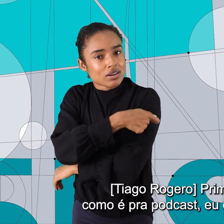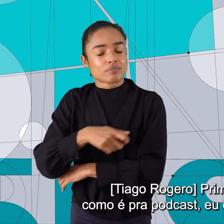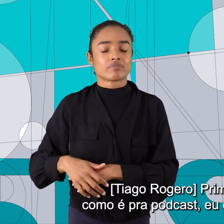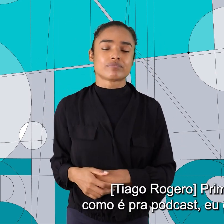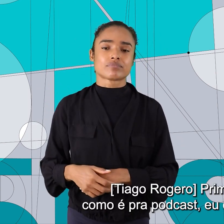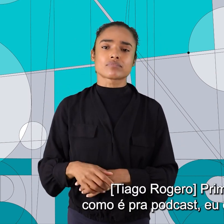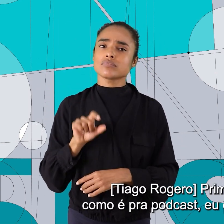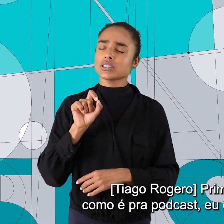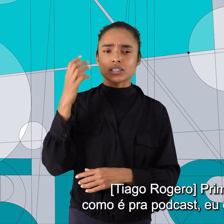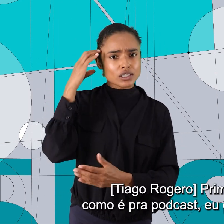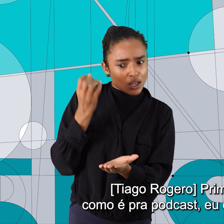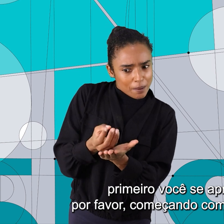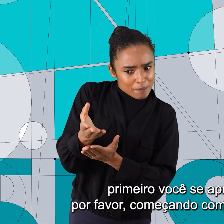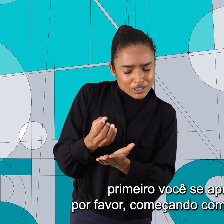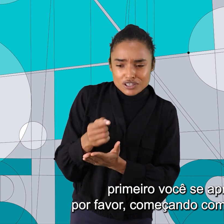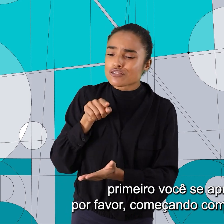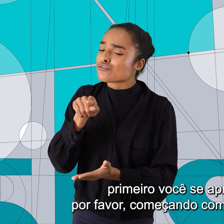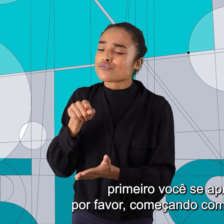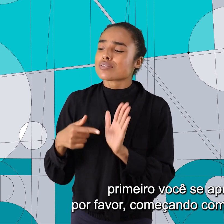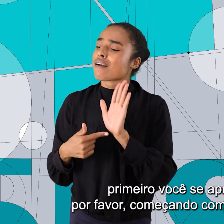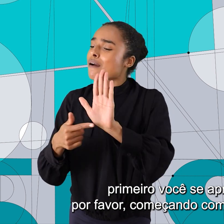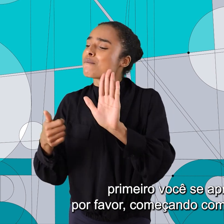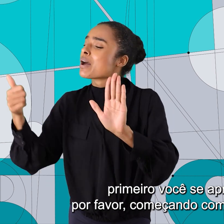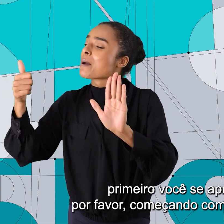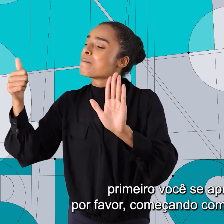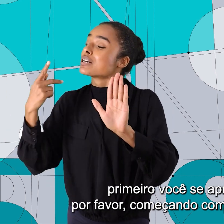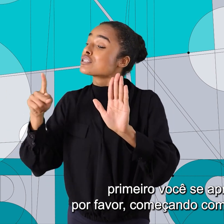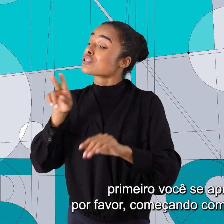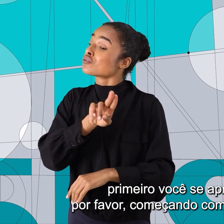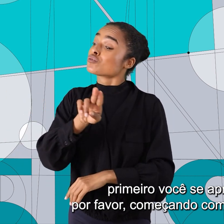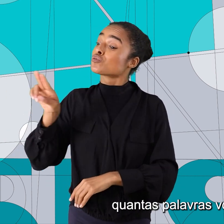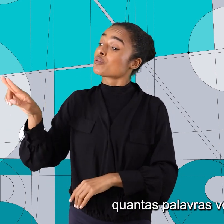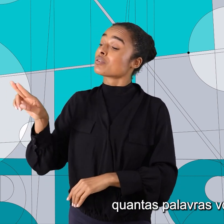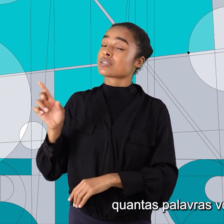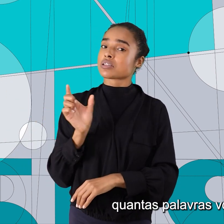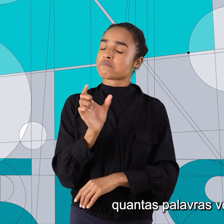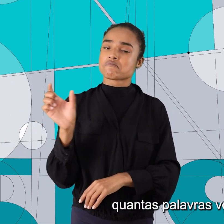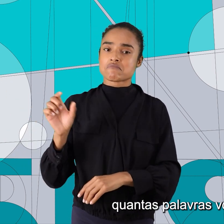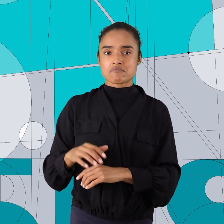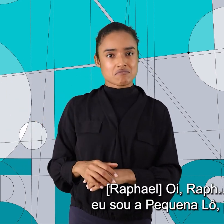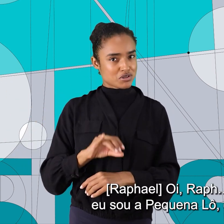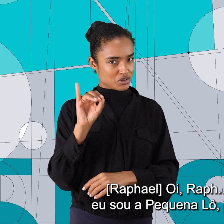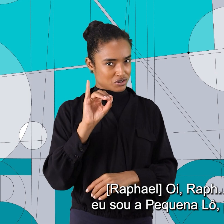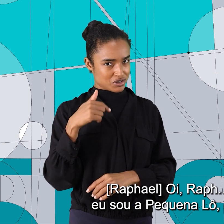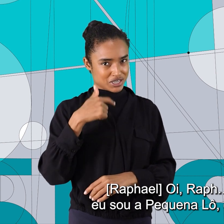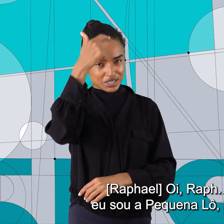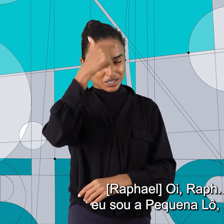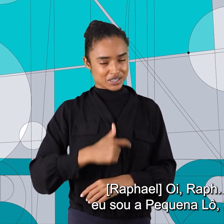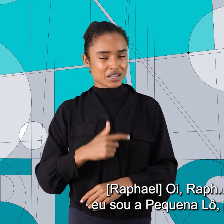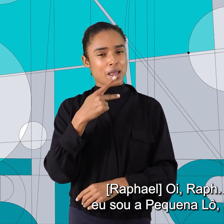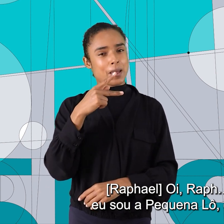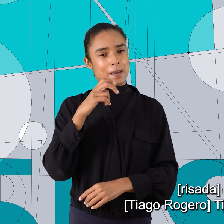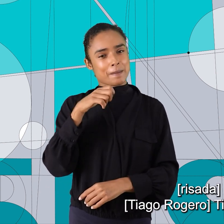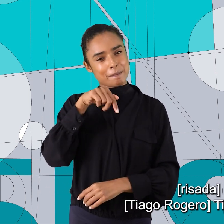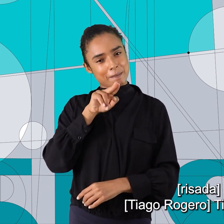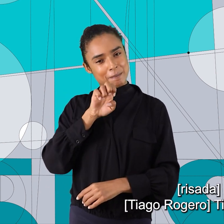Primeira coisa, como é para podcast, queria que primeiro você se apresentasse, por favor. Começando com o seu nome, aí quantas palavras você quiser. Oi, gente, eu sou pequena lô,